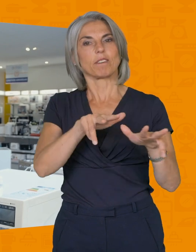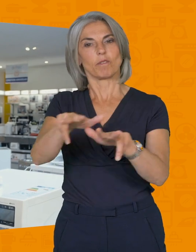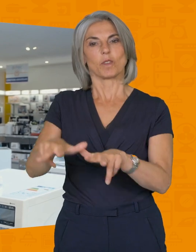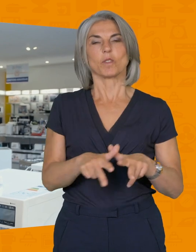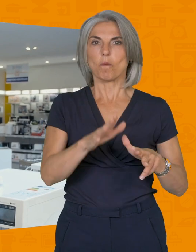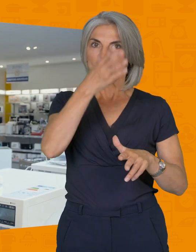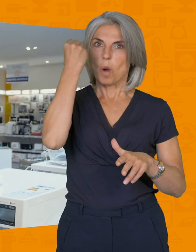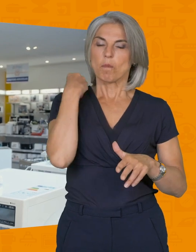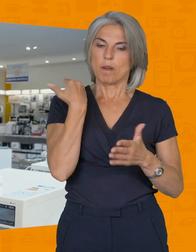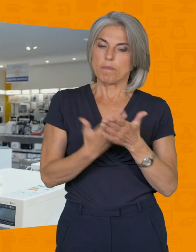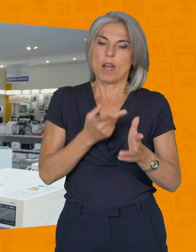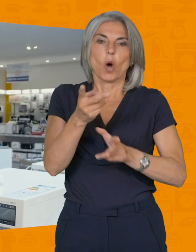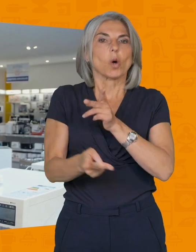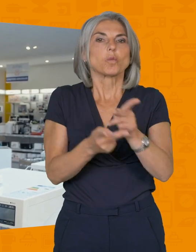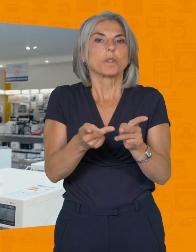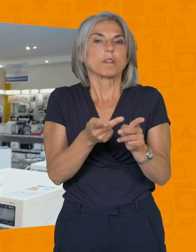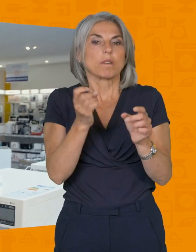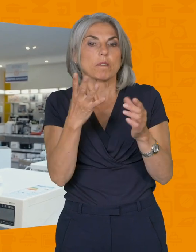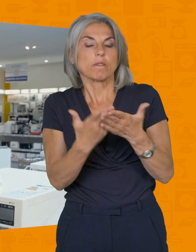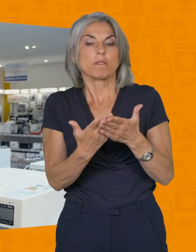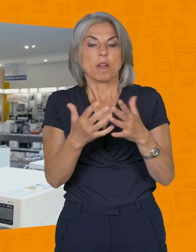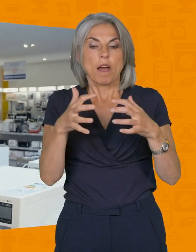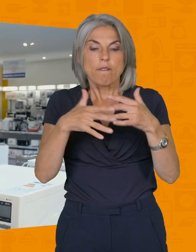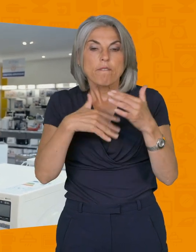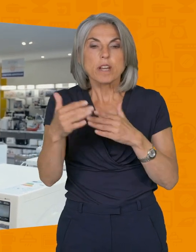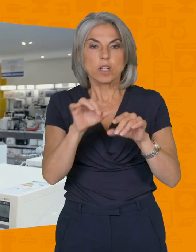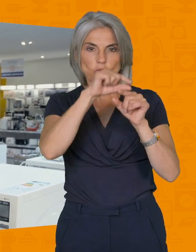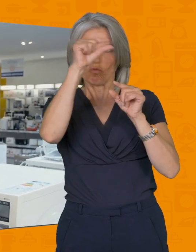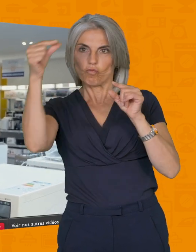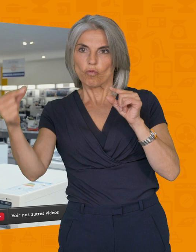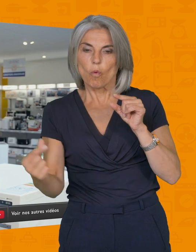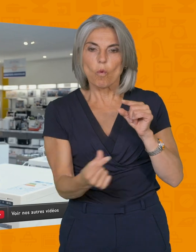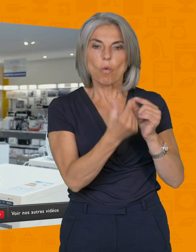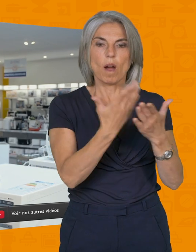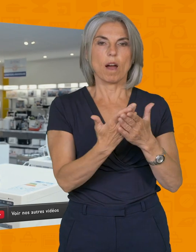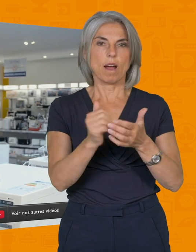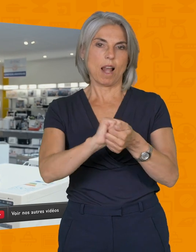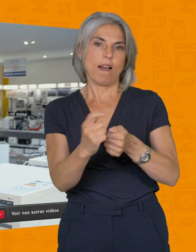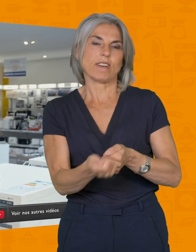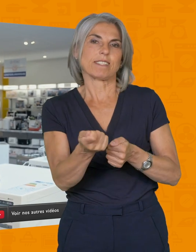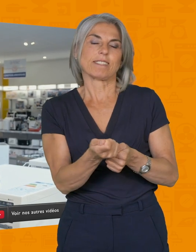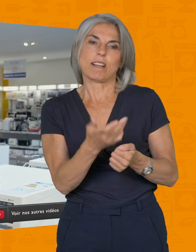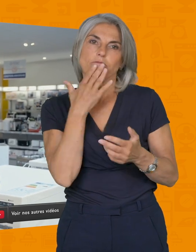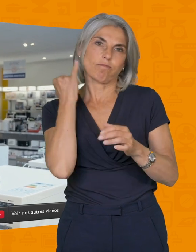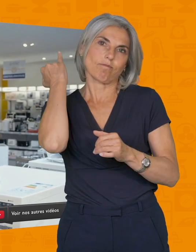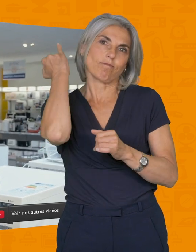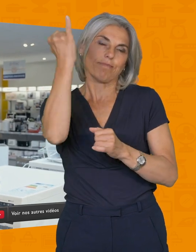'oubliez pas d'entretenir vos électroménagers, le filtre de pompe, le joint de votre lave-linge, vous les tiendrez plus d'années comme cela.